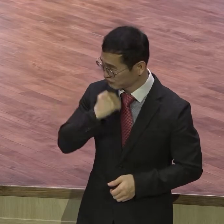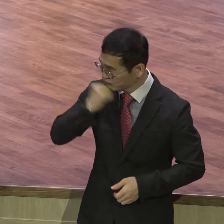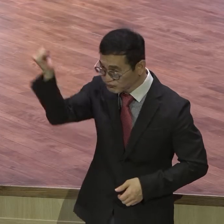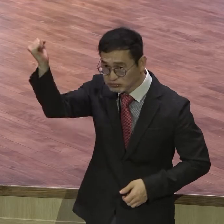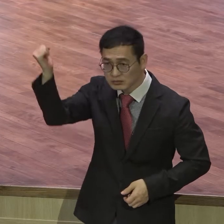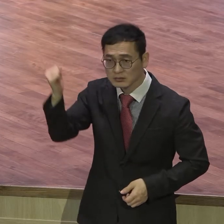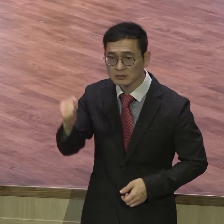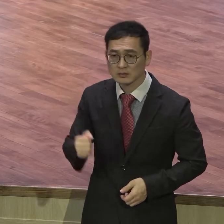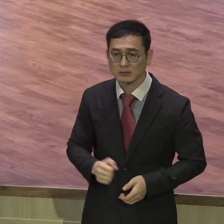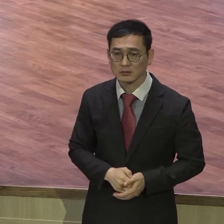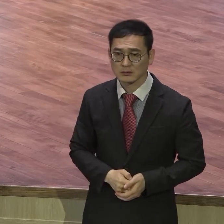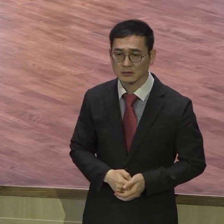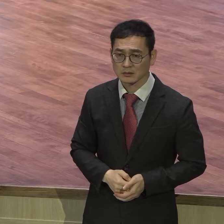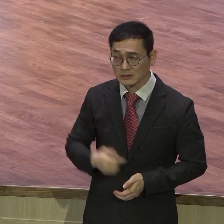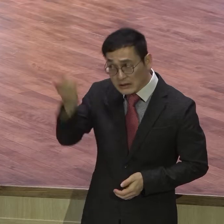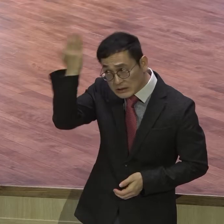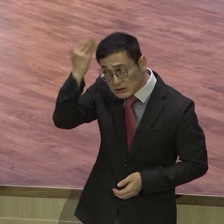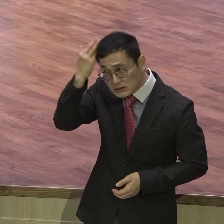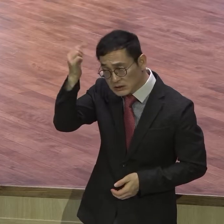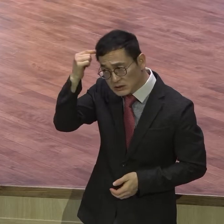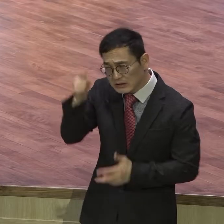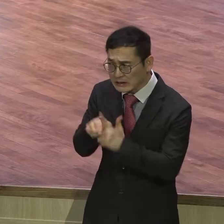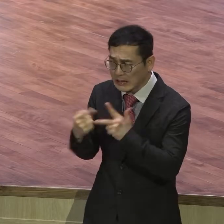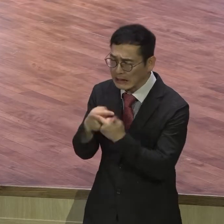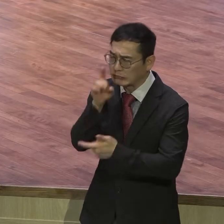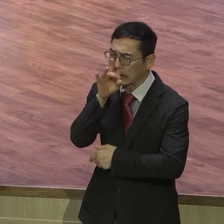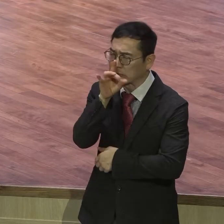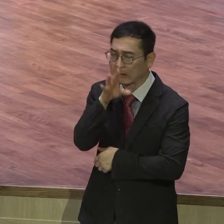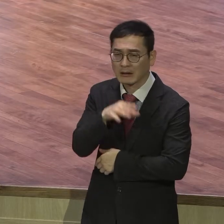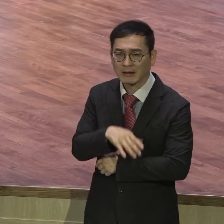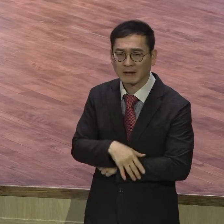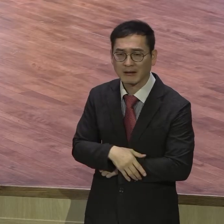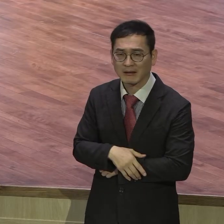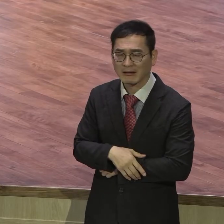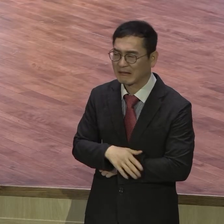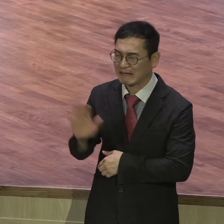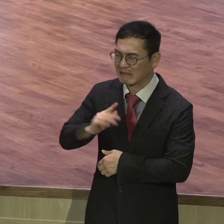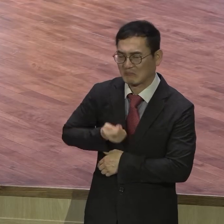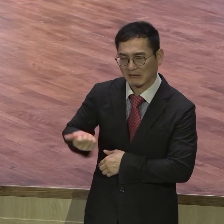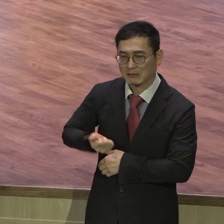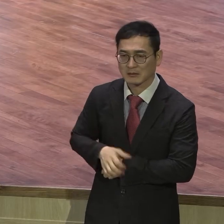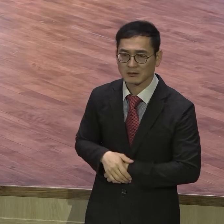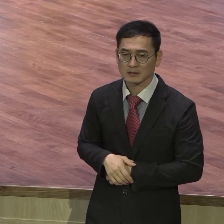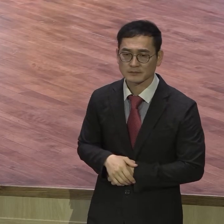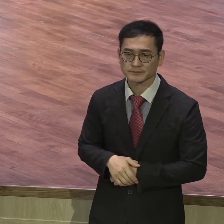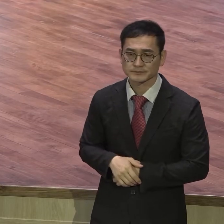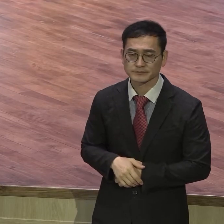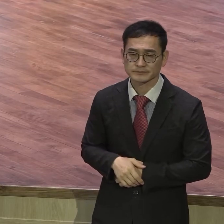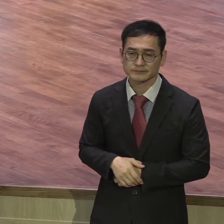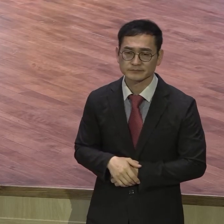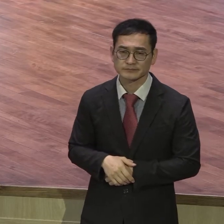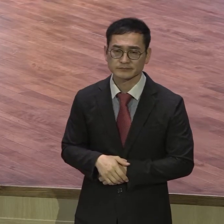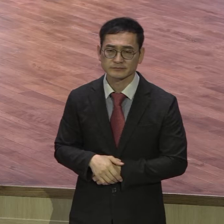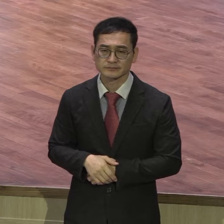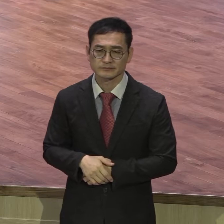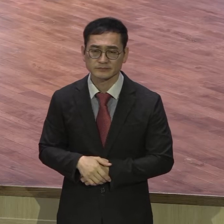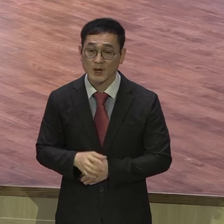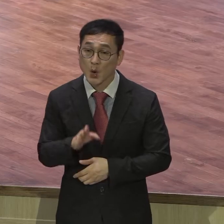이해가 돼야지. 그렇습니까? 이해하고 구원 받습니까? 오직 의인은 믿음으로 살려라. 믿음으로 군무한다.